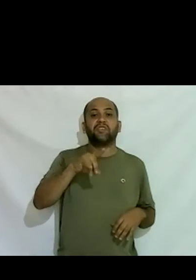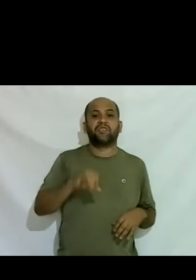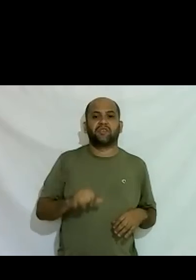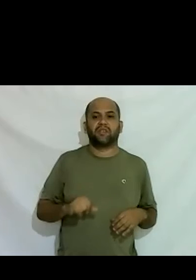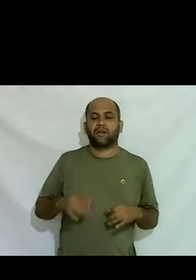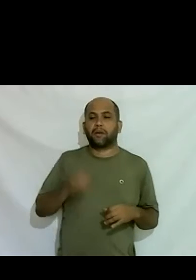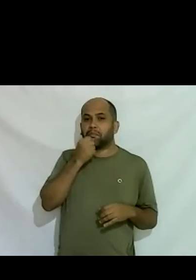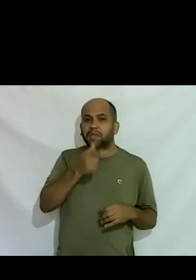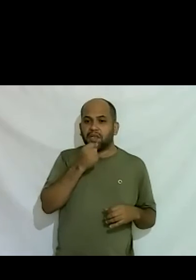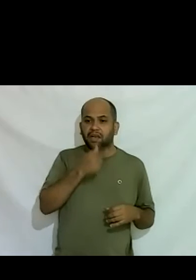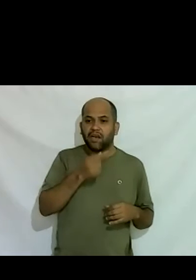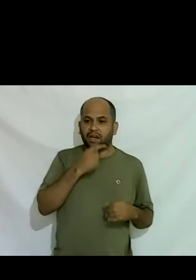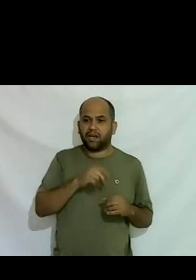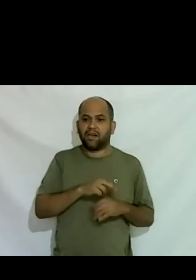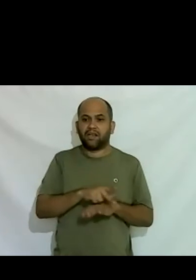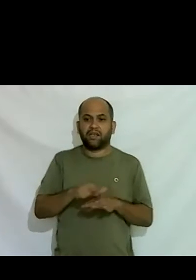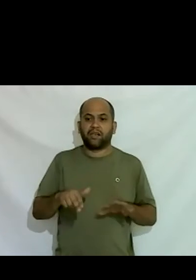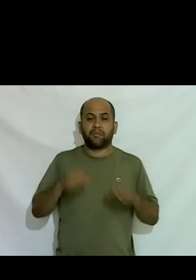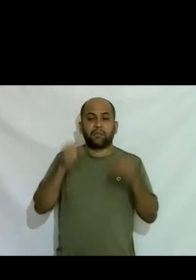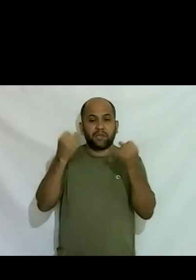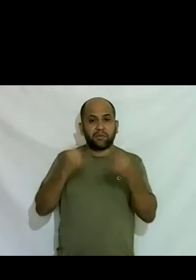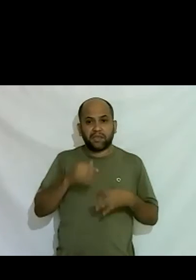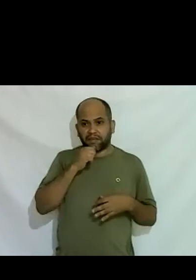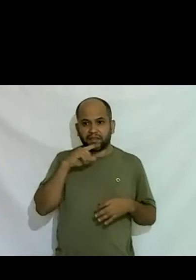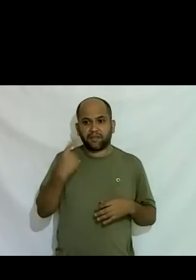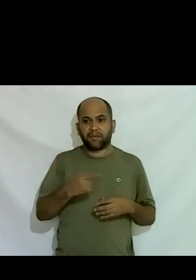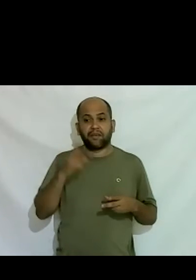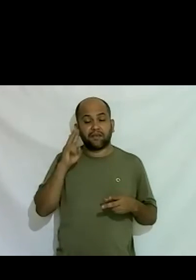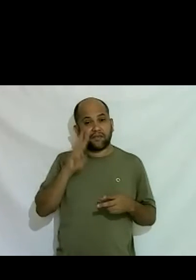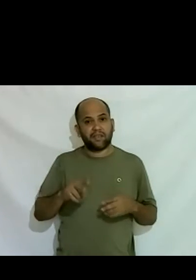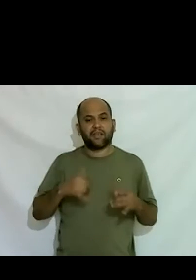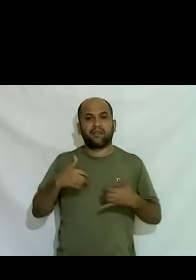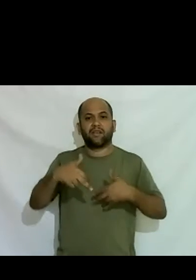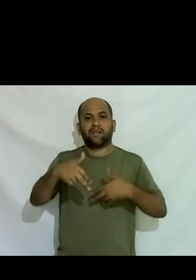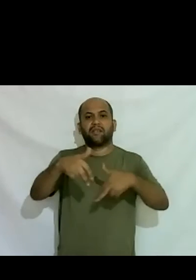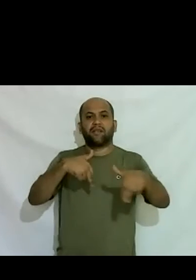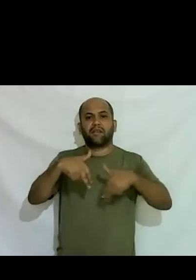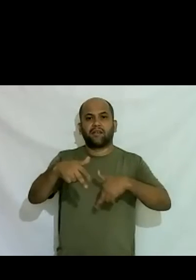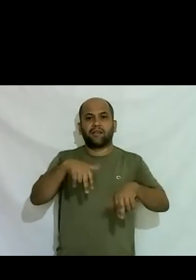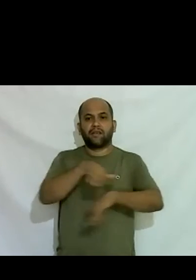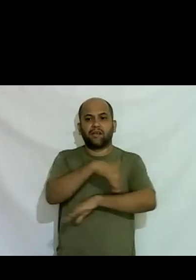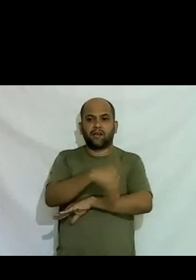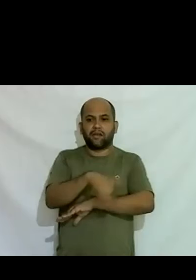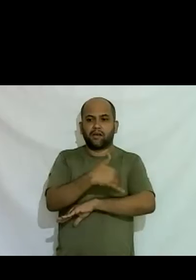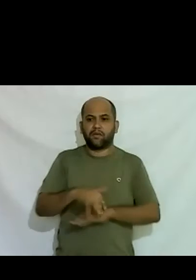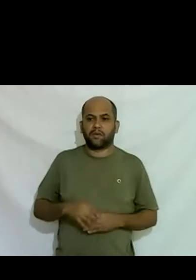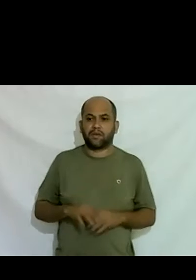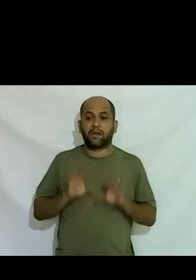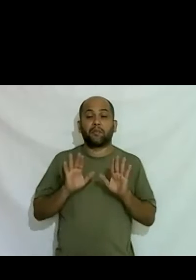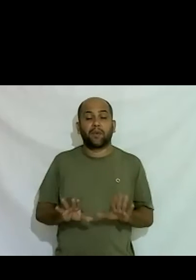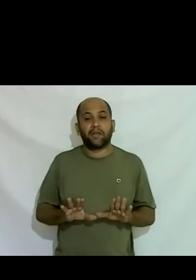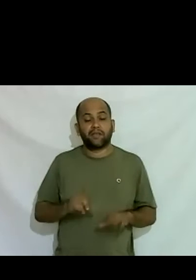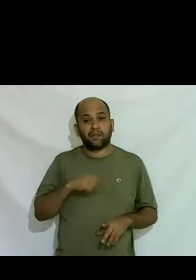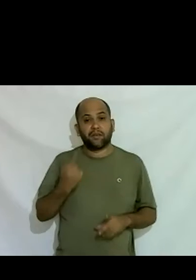gays e tal mas não se falava a gente via andando na rua a gente via travestis as vezes mas eu me